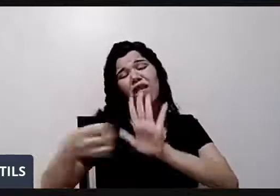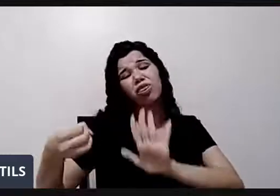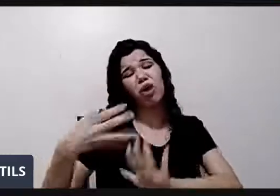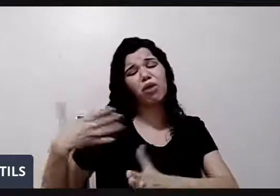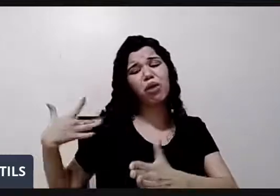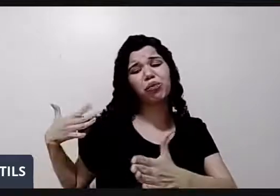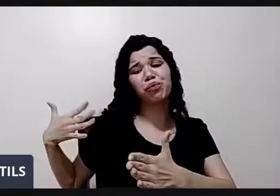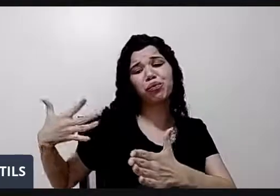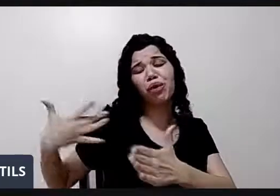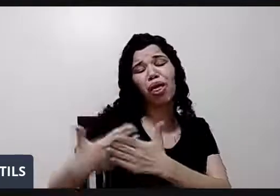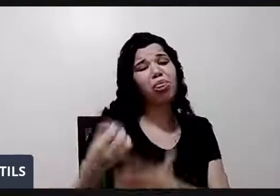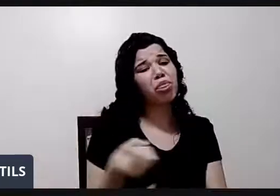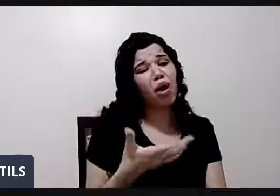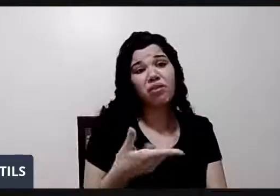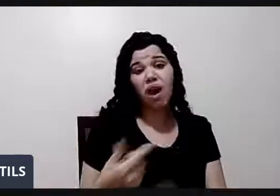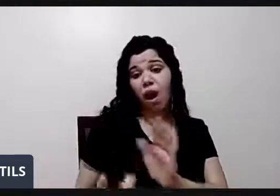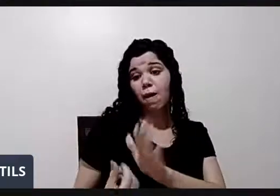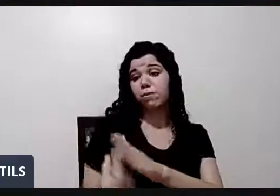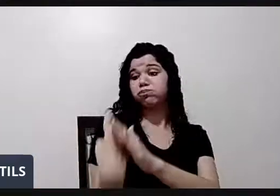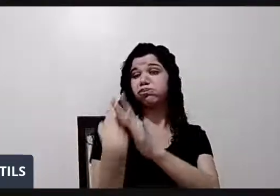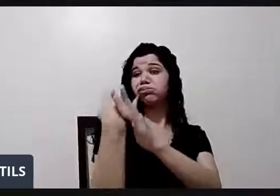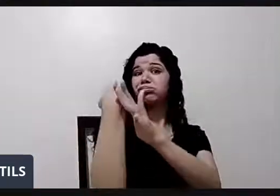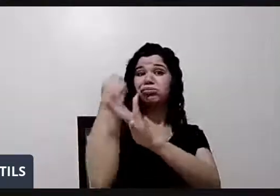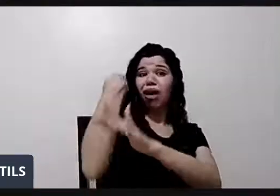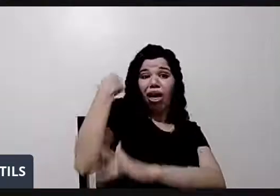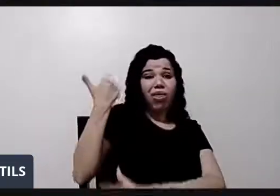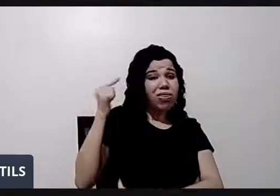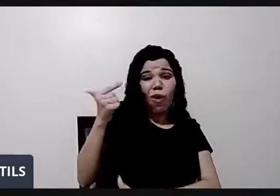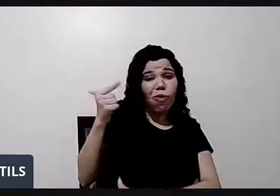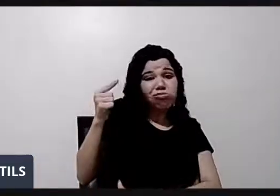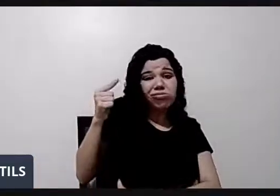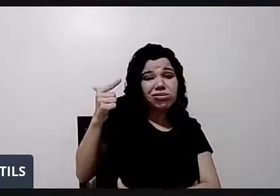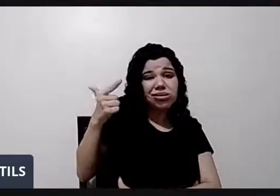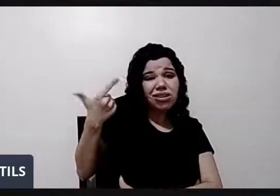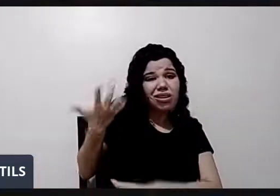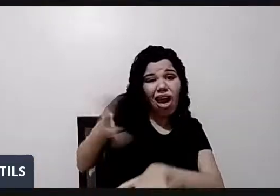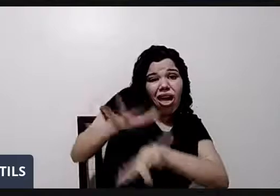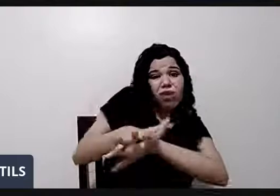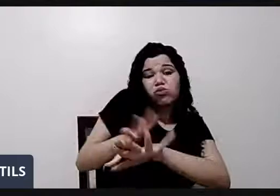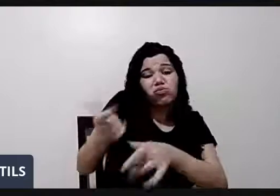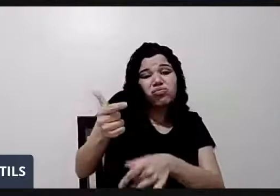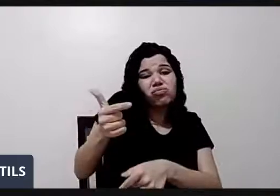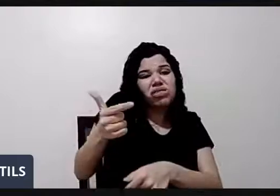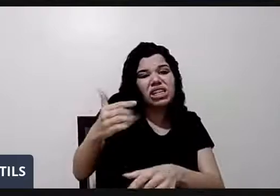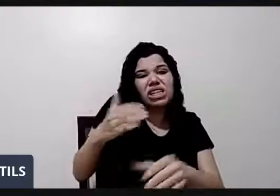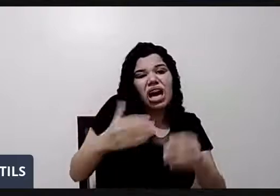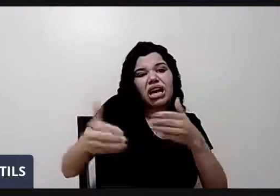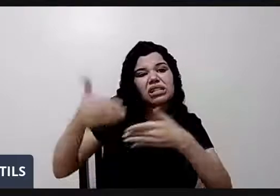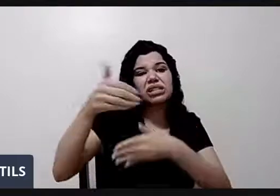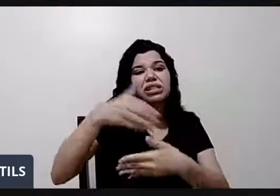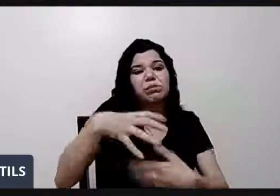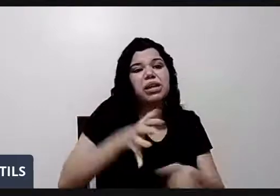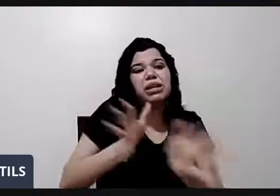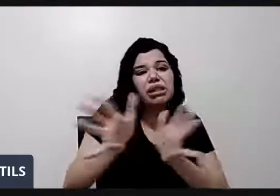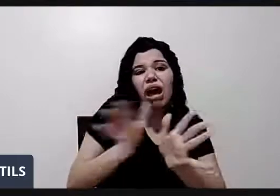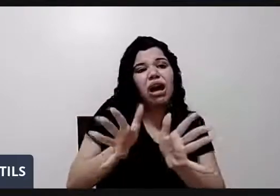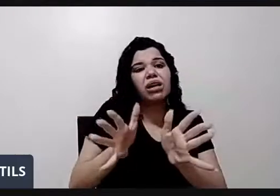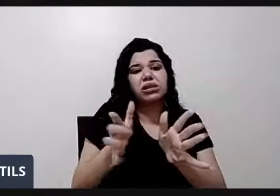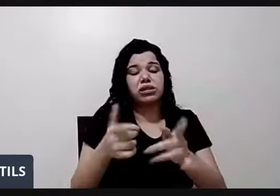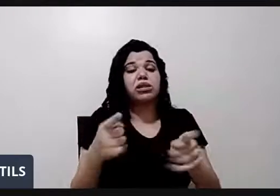pessoas não tinham nem espaço. Eu conheço alguns grupos que vêm de outros estados para Recife, porque aqui tem uma escola de referência que